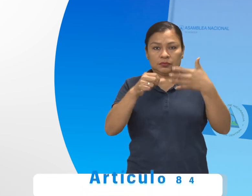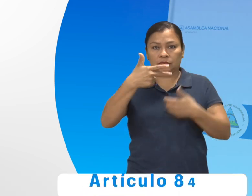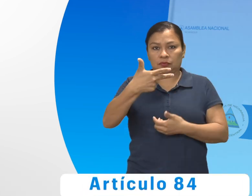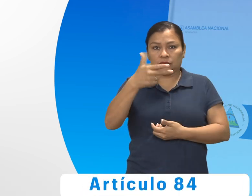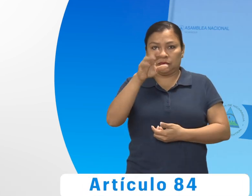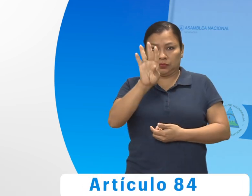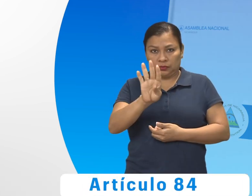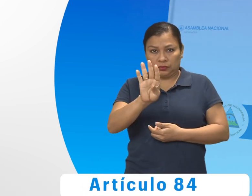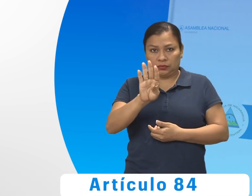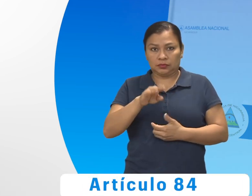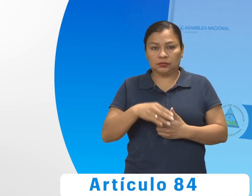Artículo 84